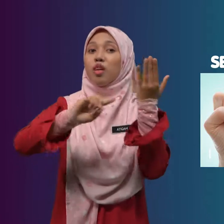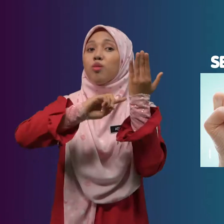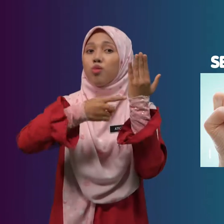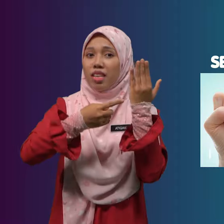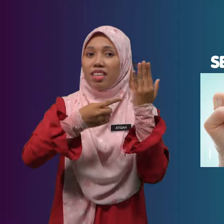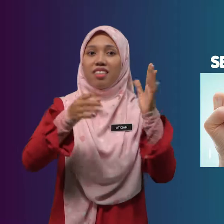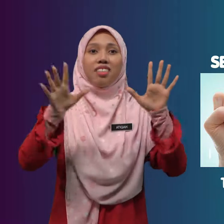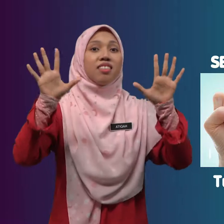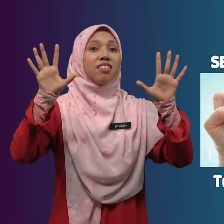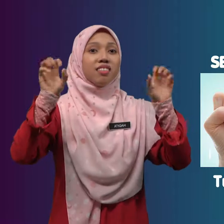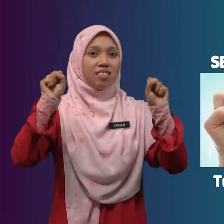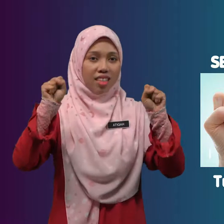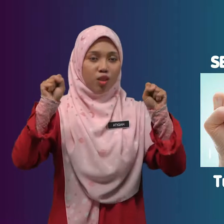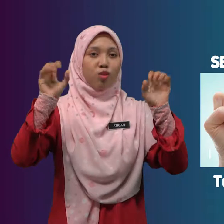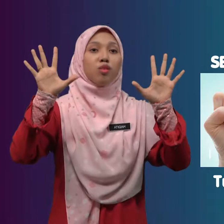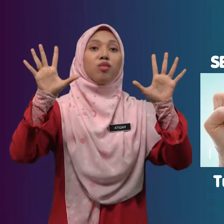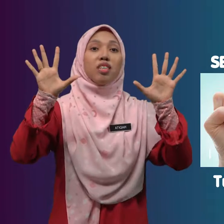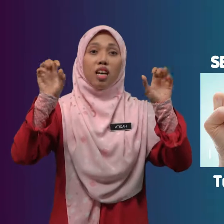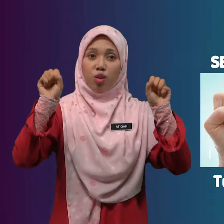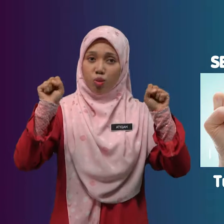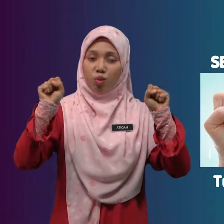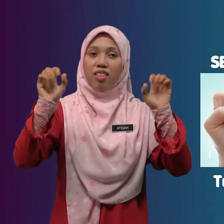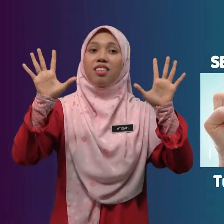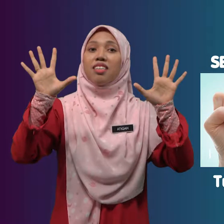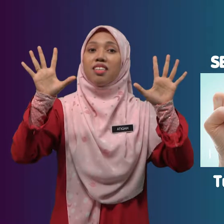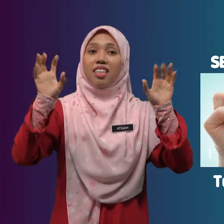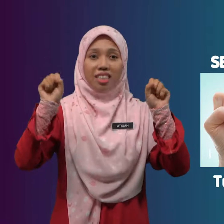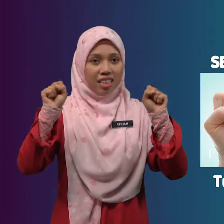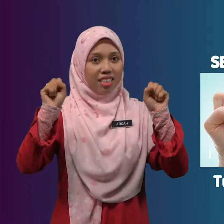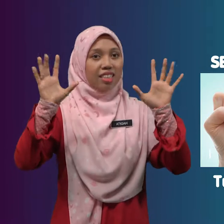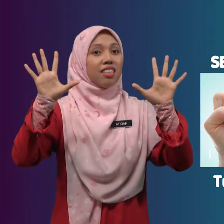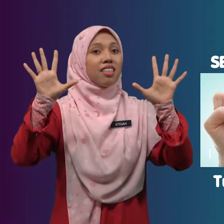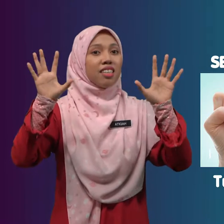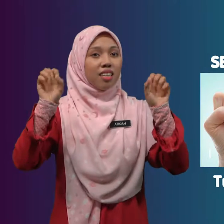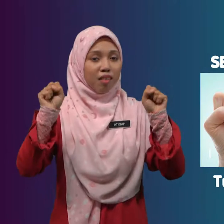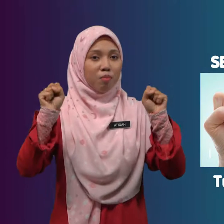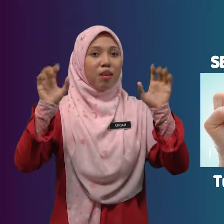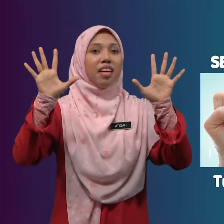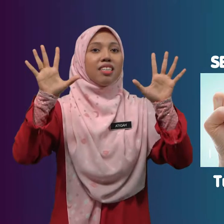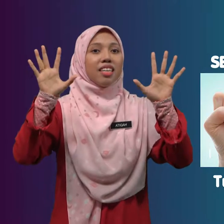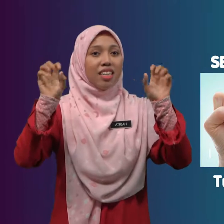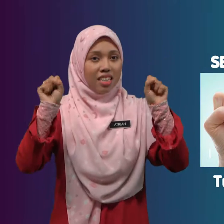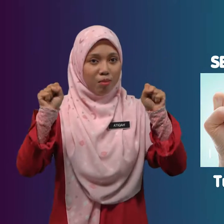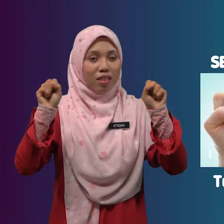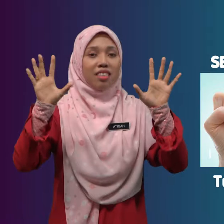mula. Satu, dua, tiga, empat, lima,